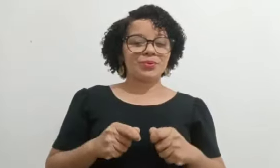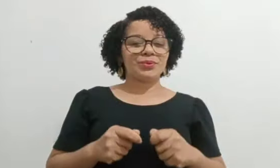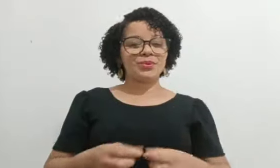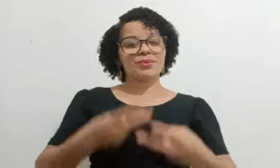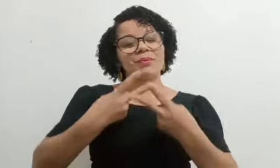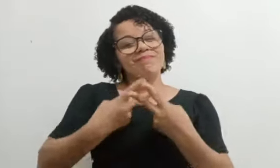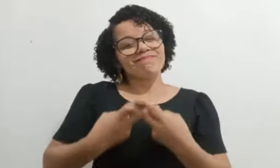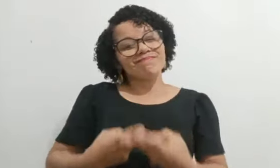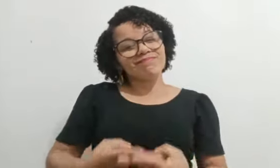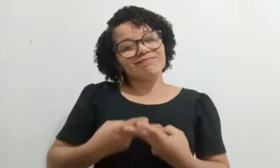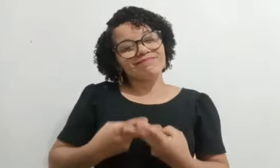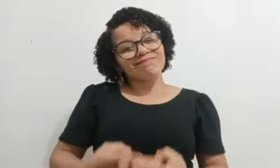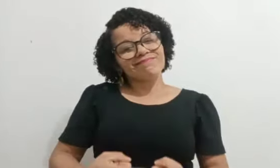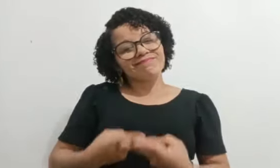paciência comigo.